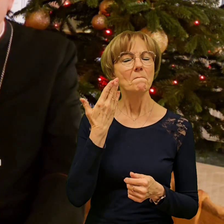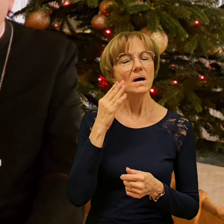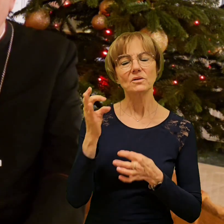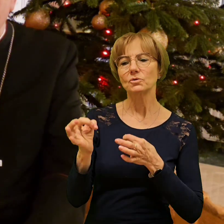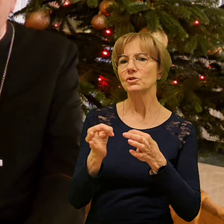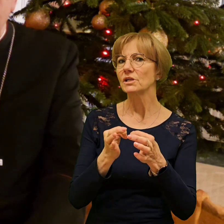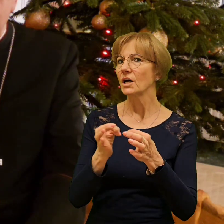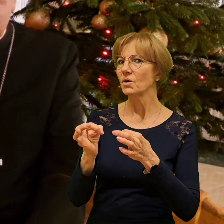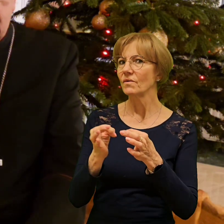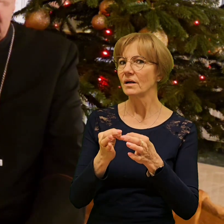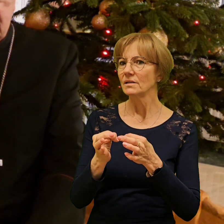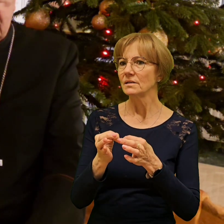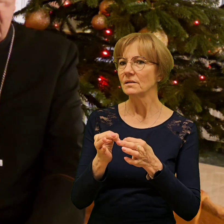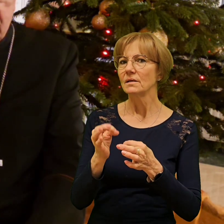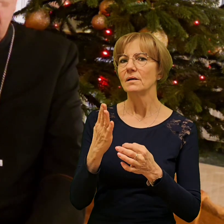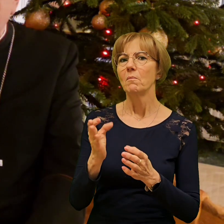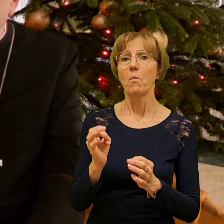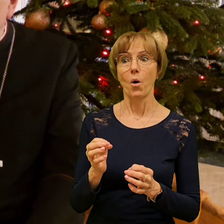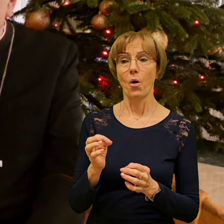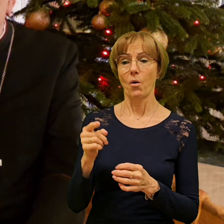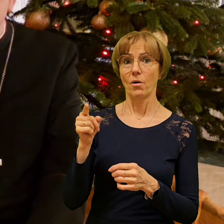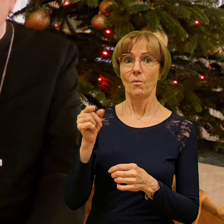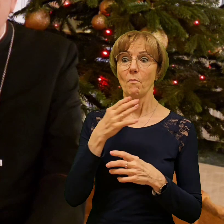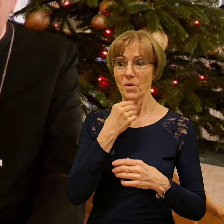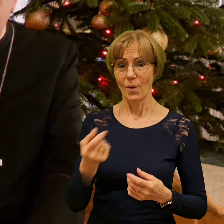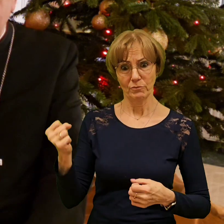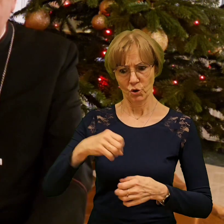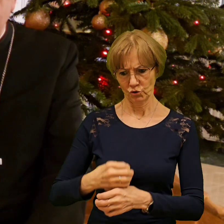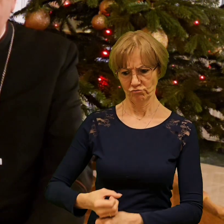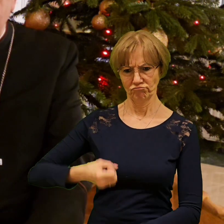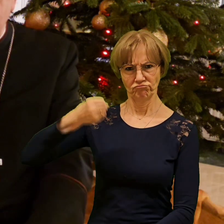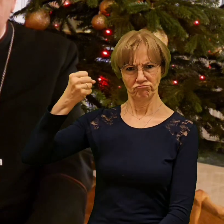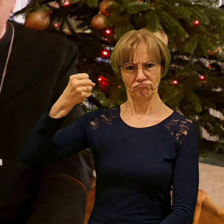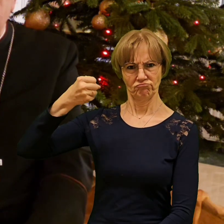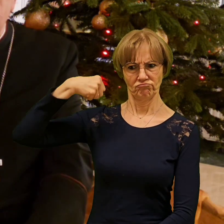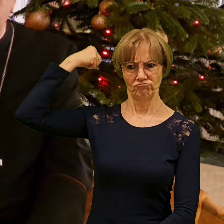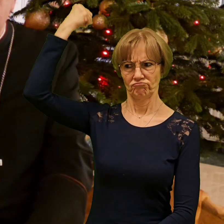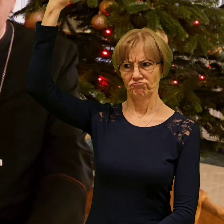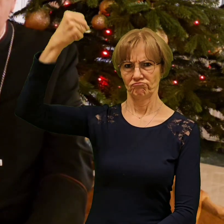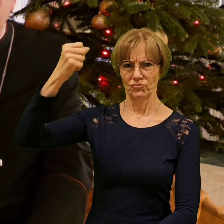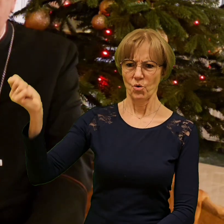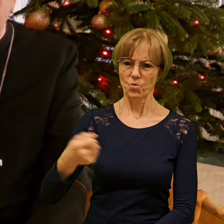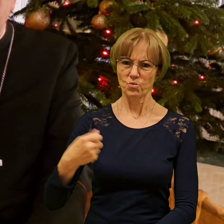każdego prześwięcić, ale